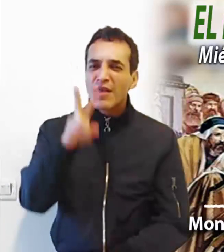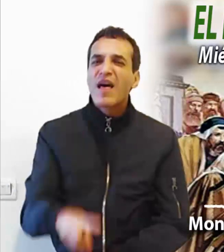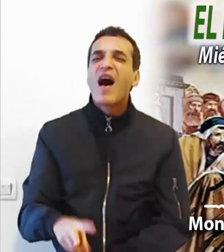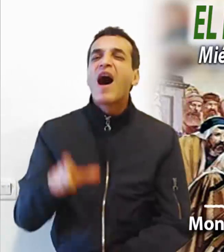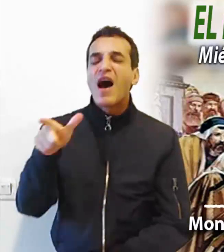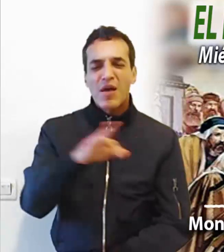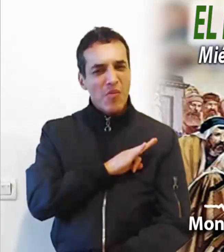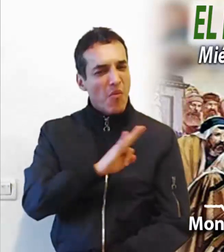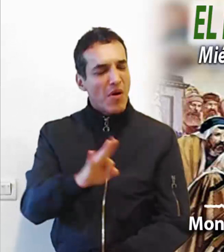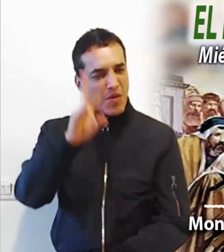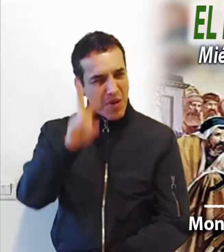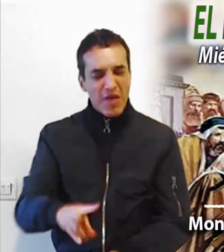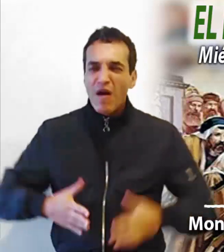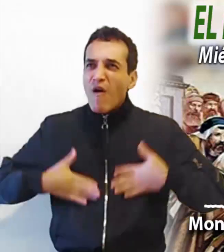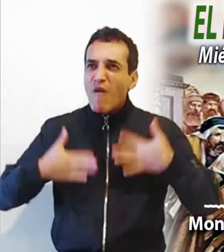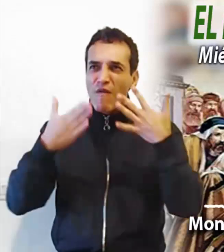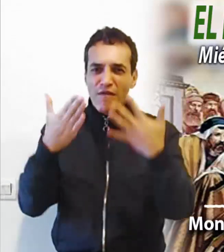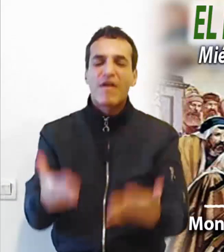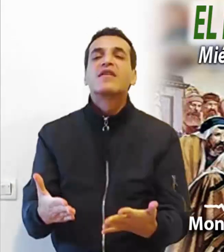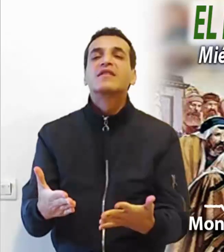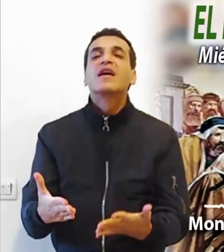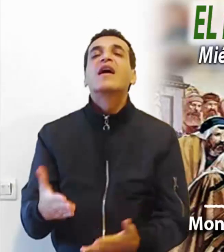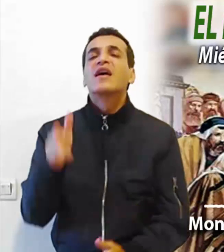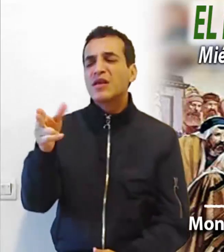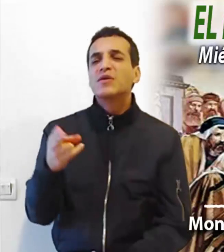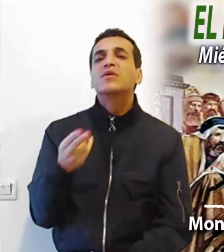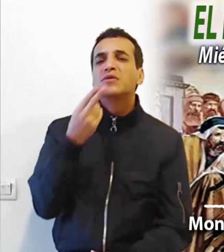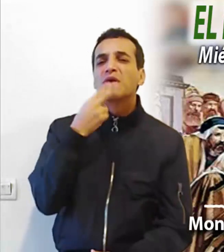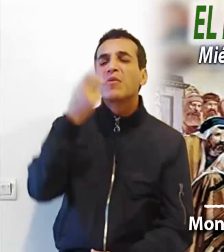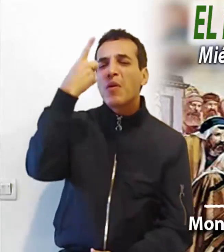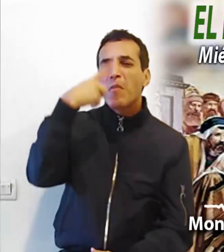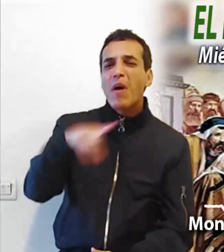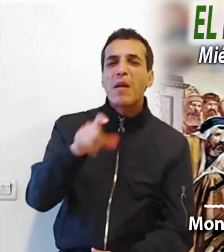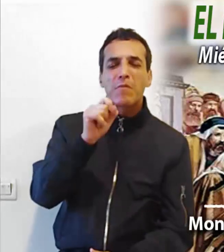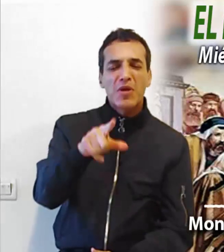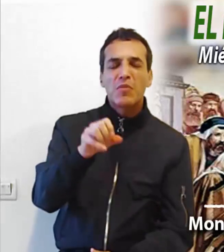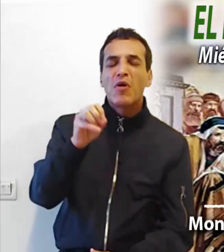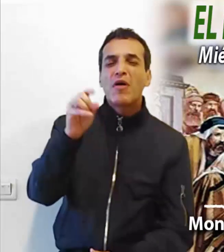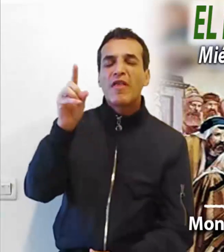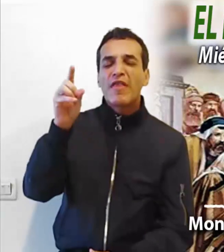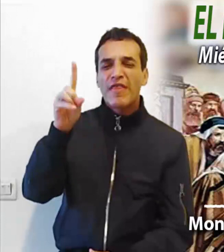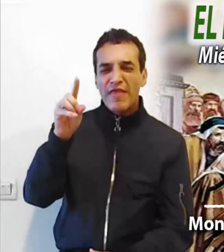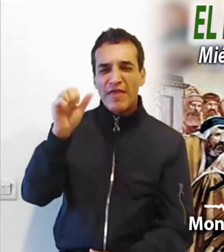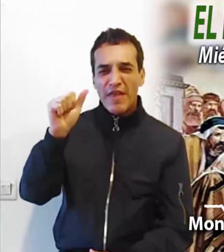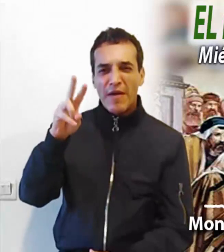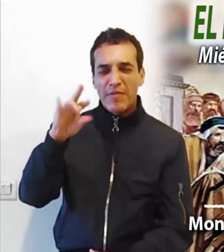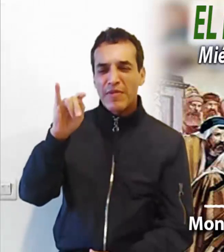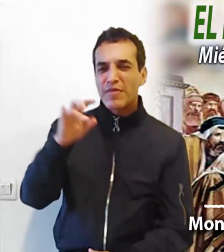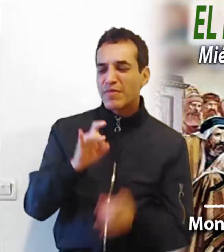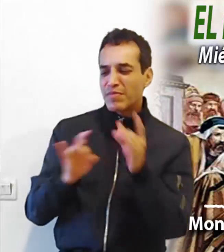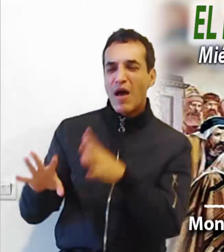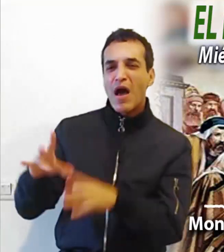donde pone su confianza, son las armas con que vence David a Goliat. Esta